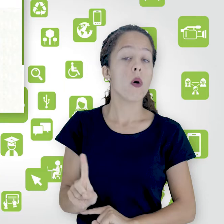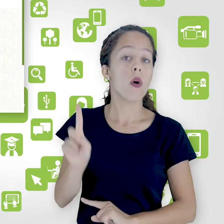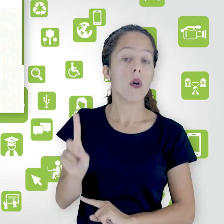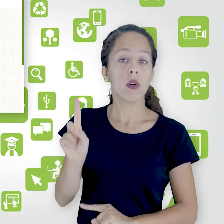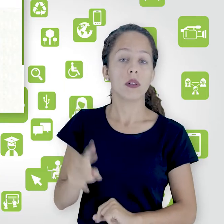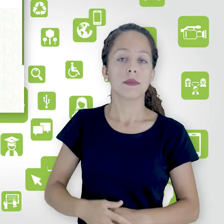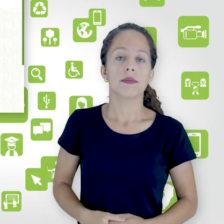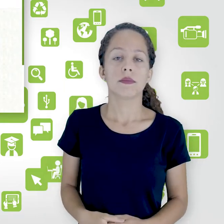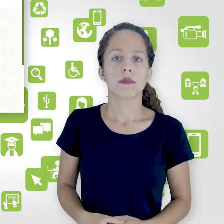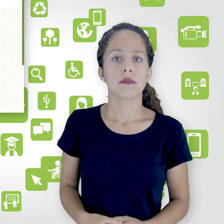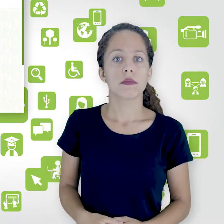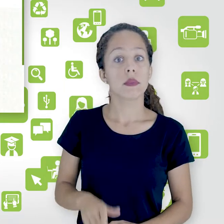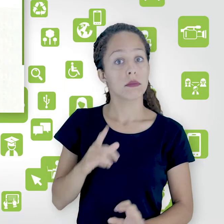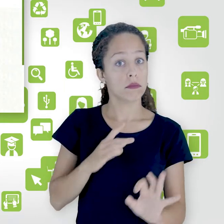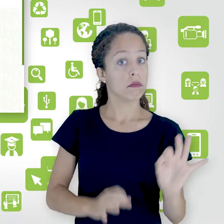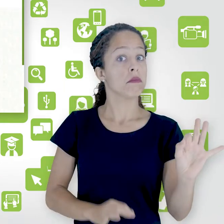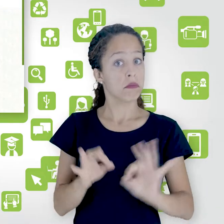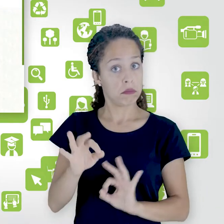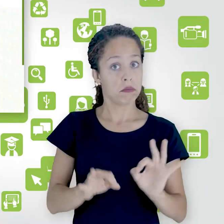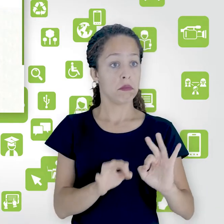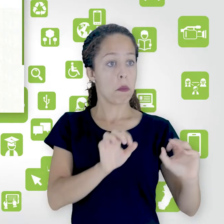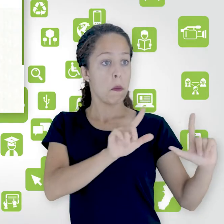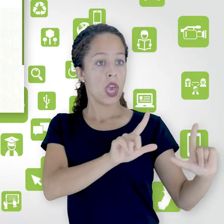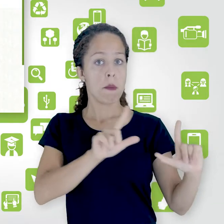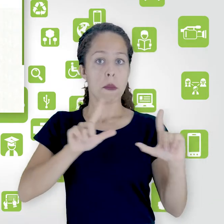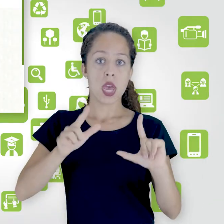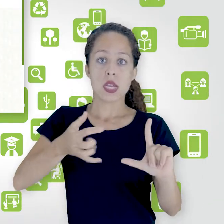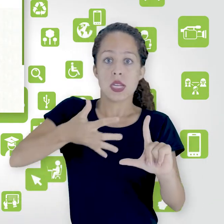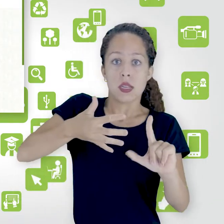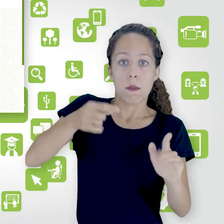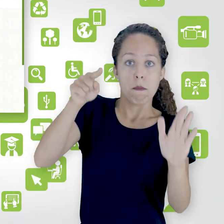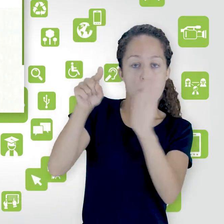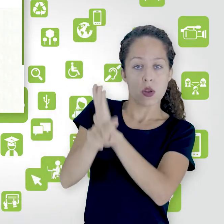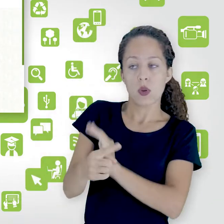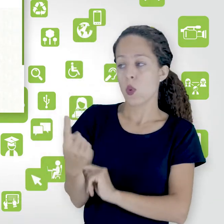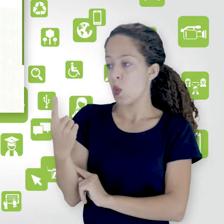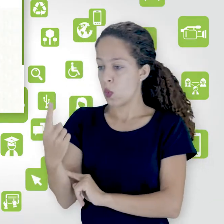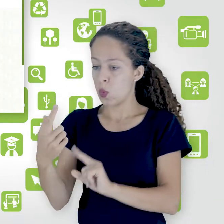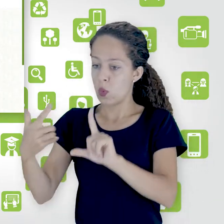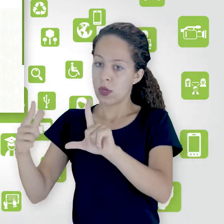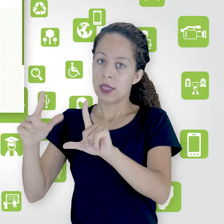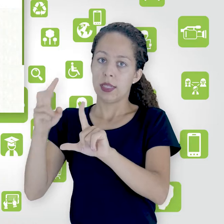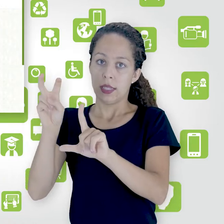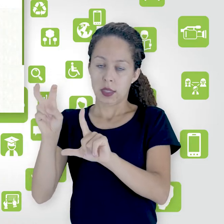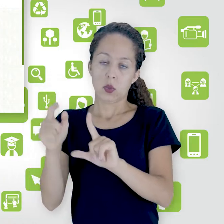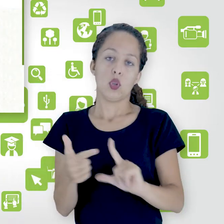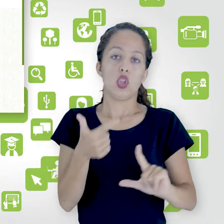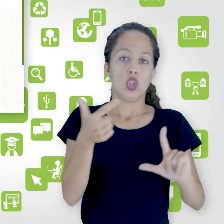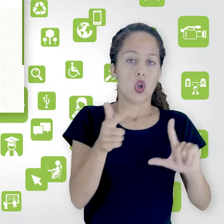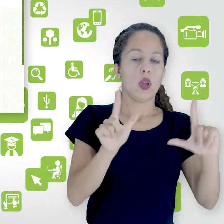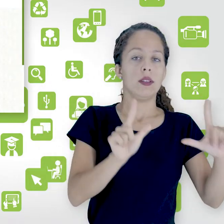Veja que ele organizou 5 questões por página. Página 1, 5 questões. Página 2, 5 questões.